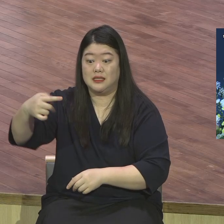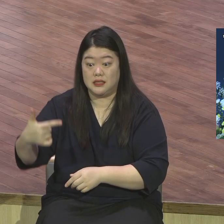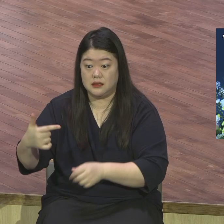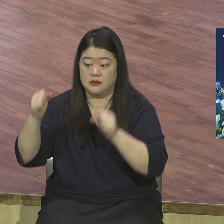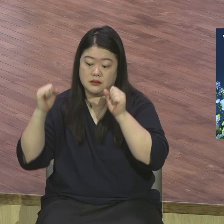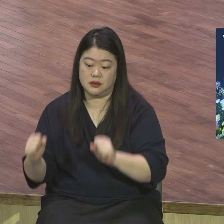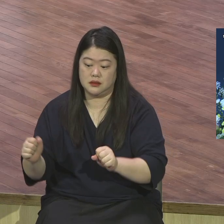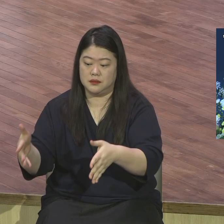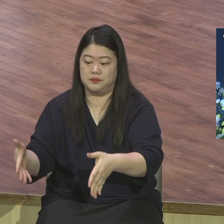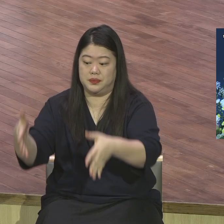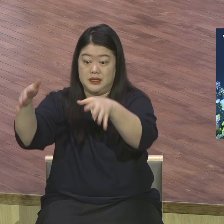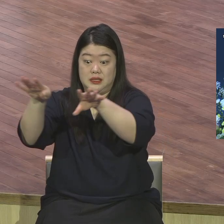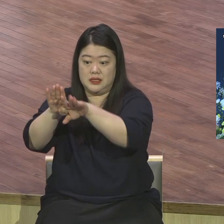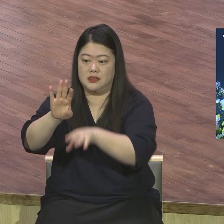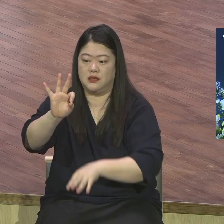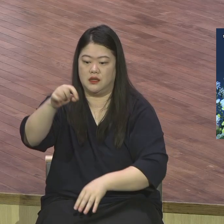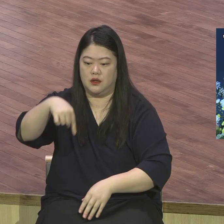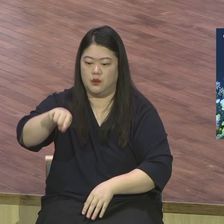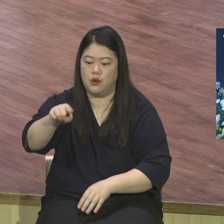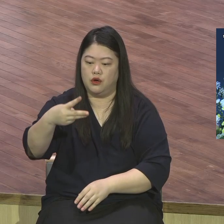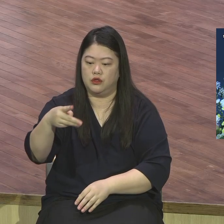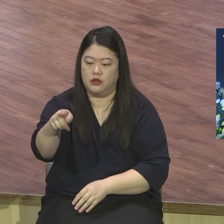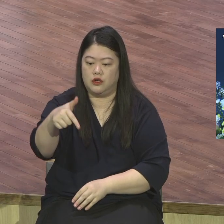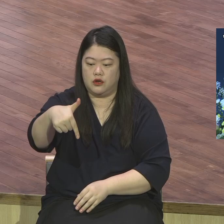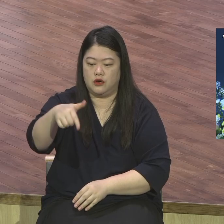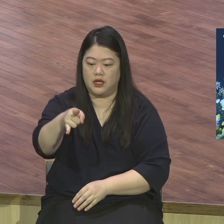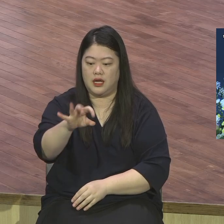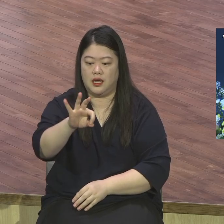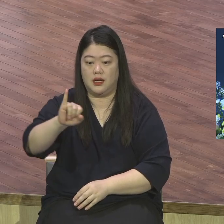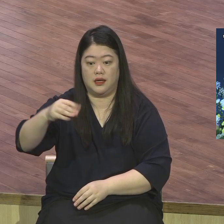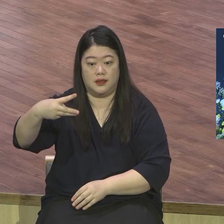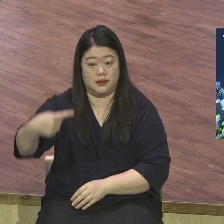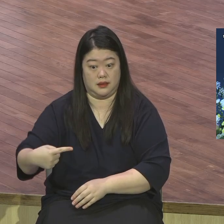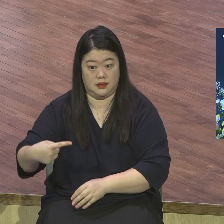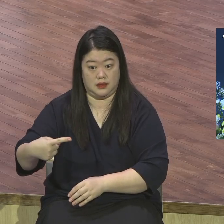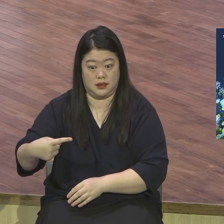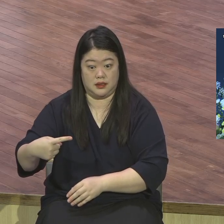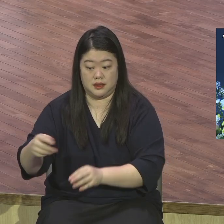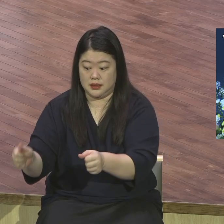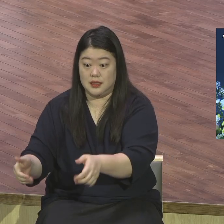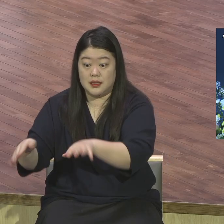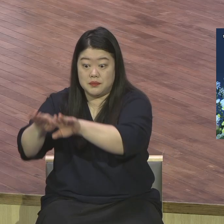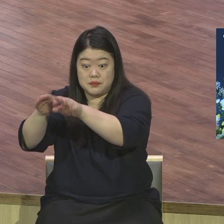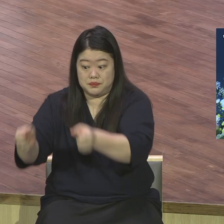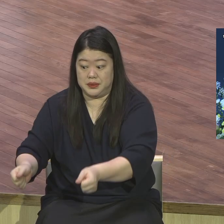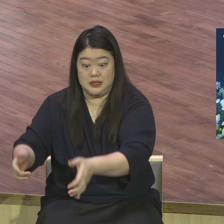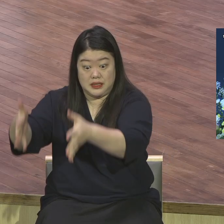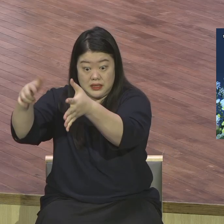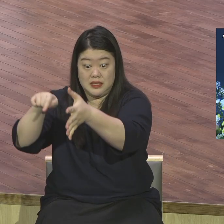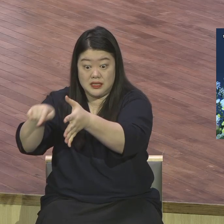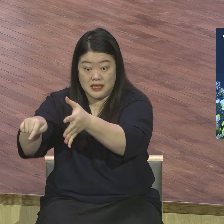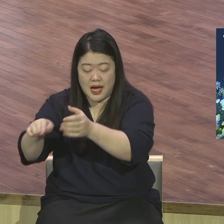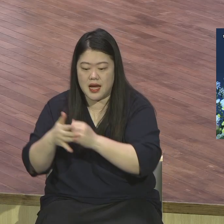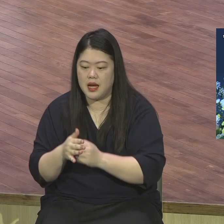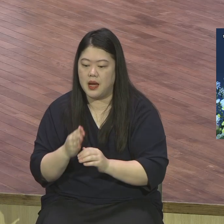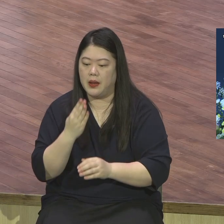하다가 발격, 발각이 된 사건입니다. 처음에는 모두가 다 강력하게 이